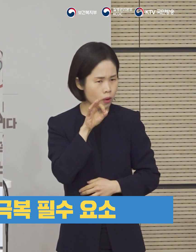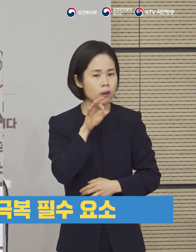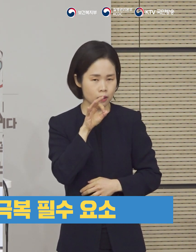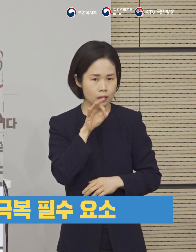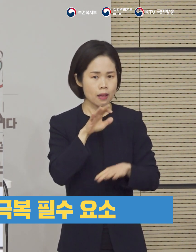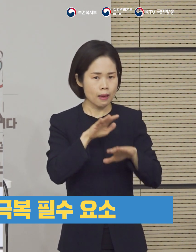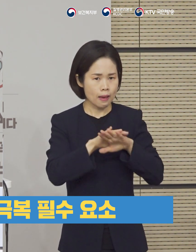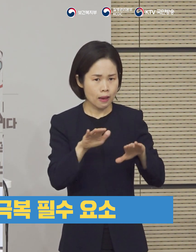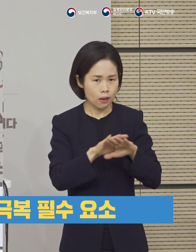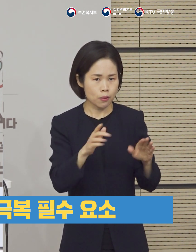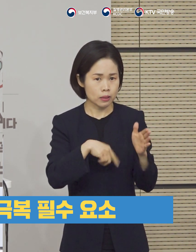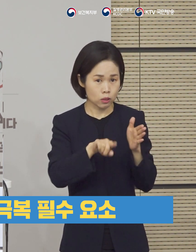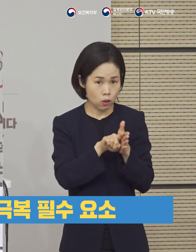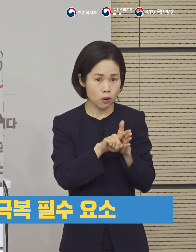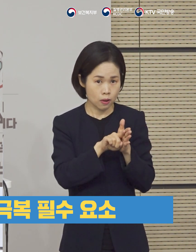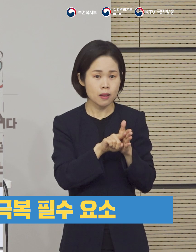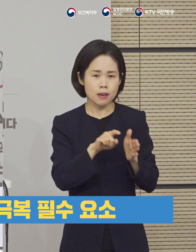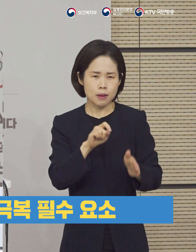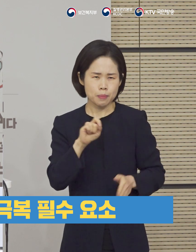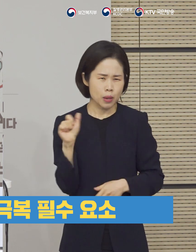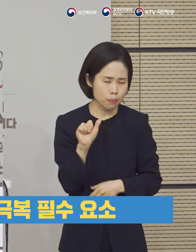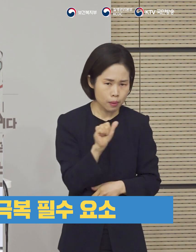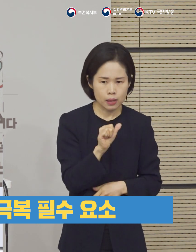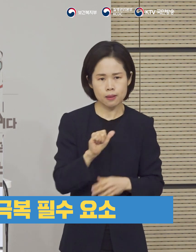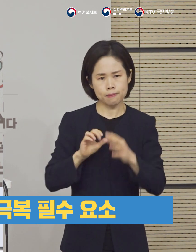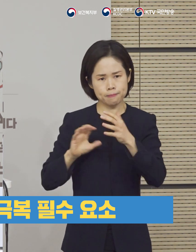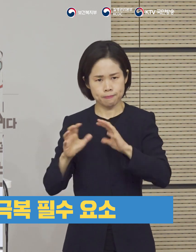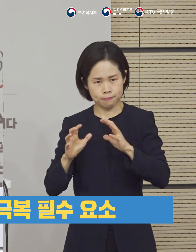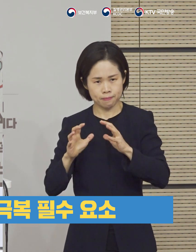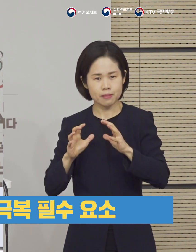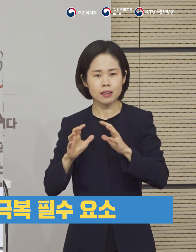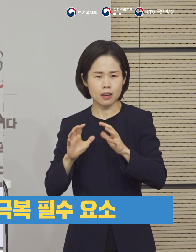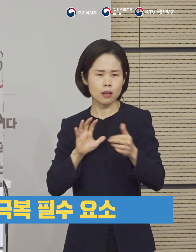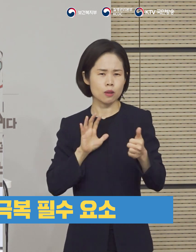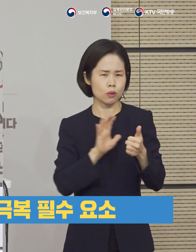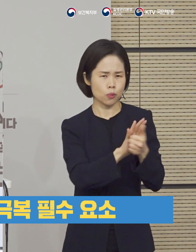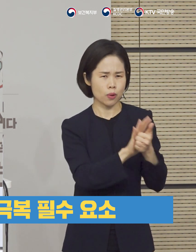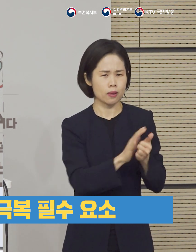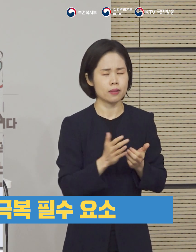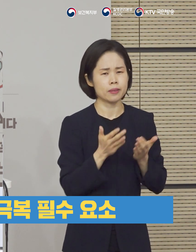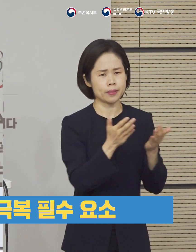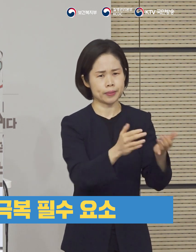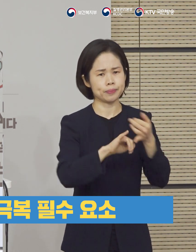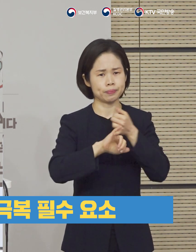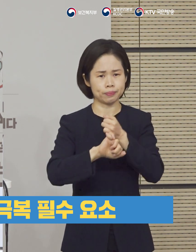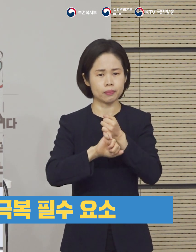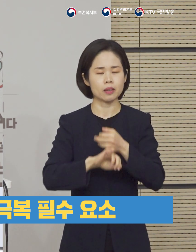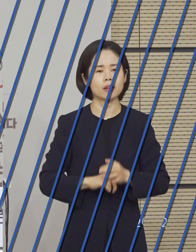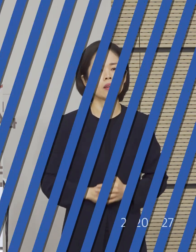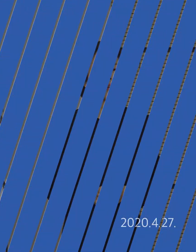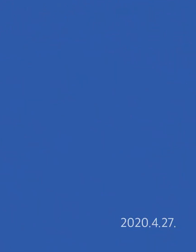바라보고 있고 그 조치에 관해서 속도를 내서 의논하도록 하겠습니다.